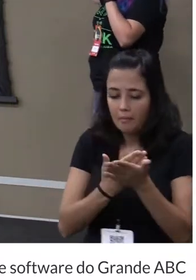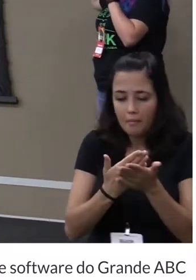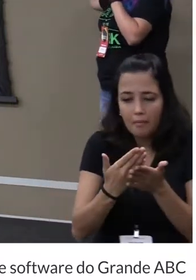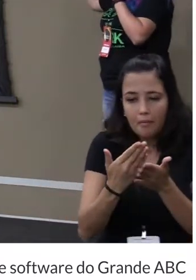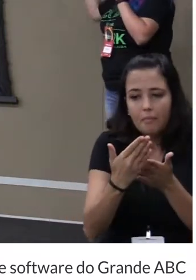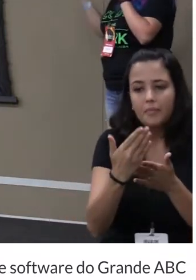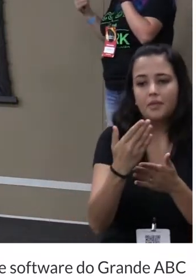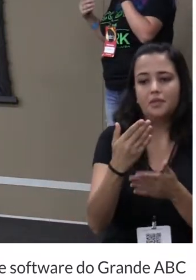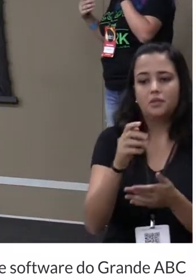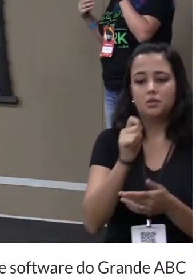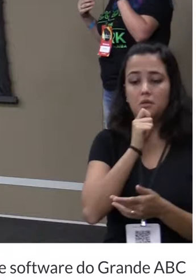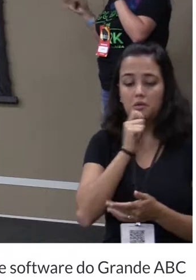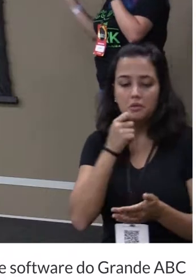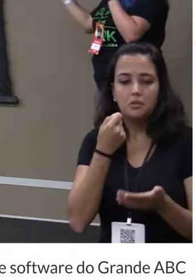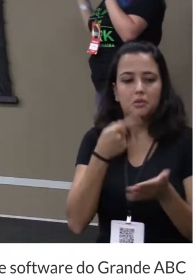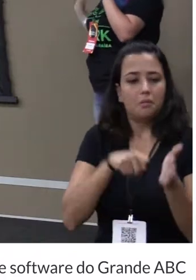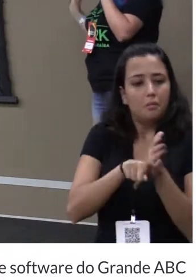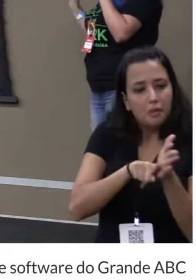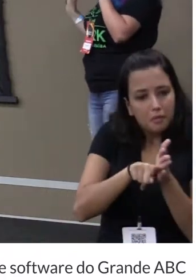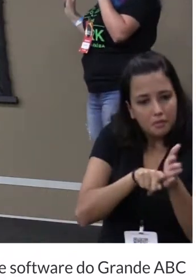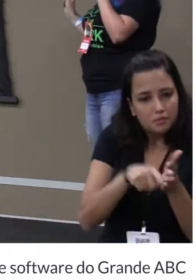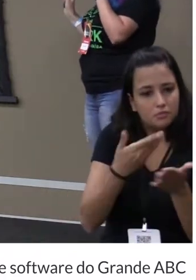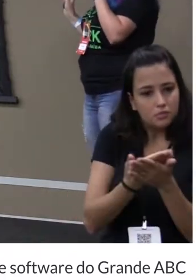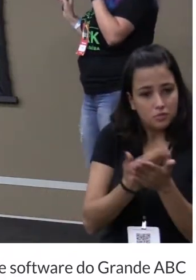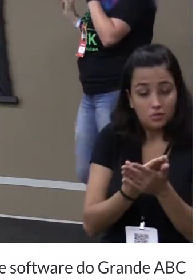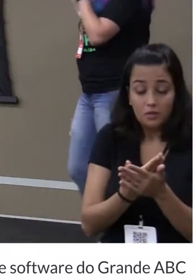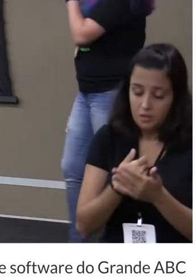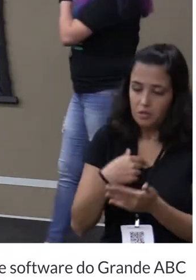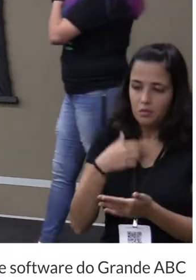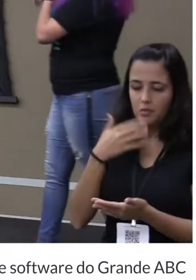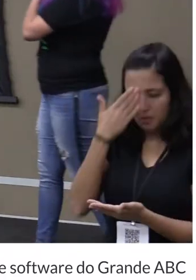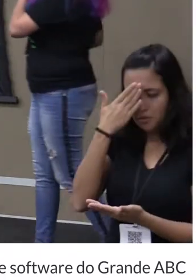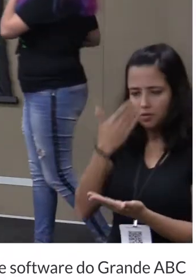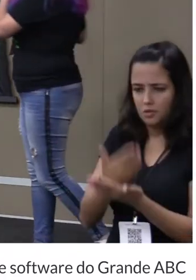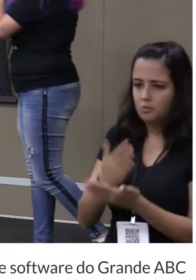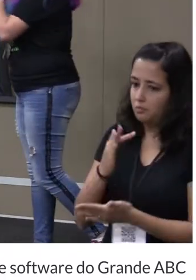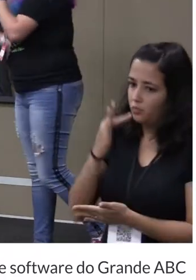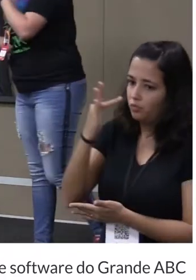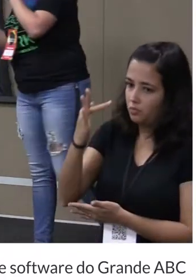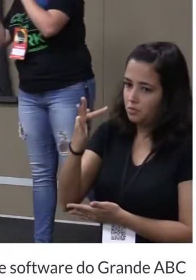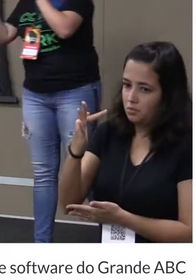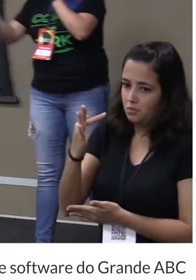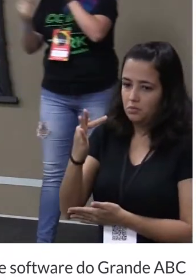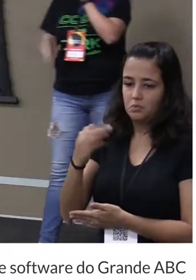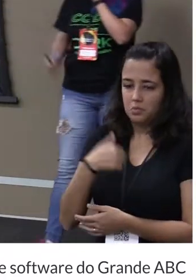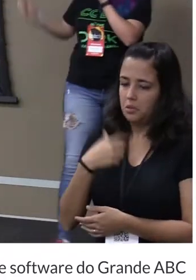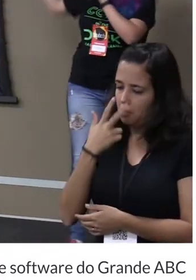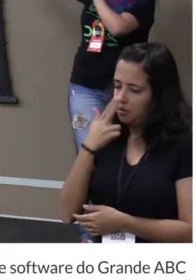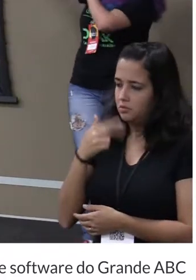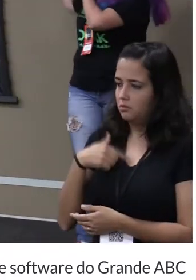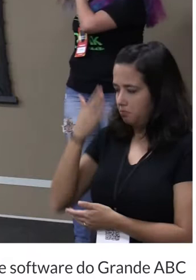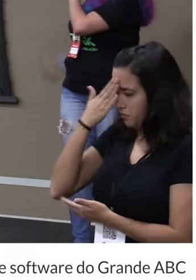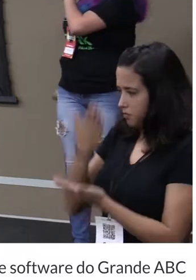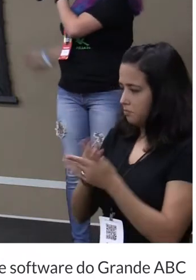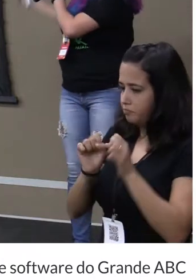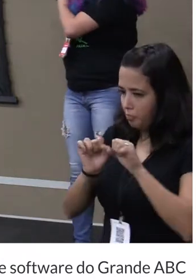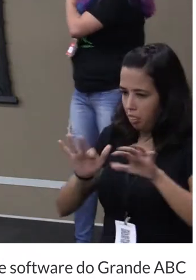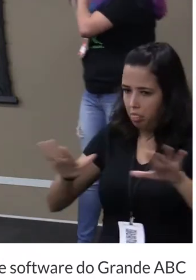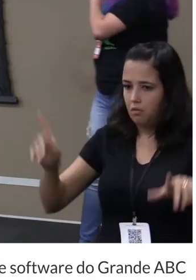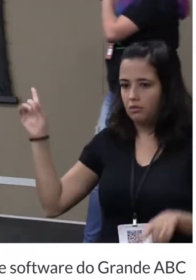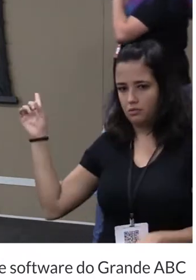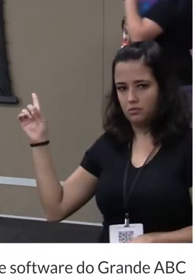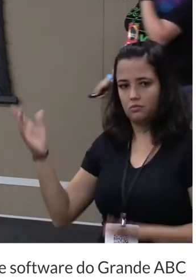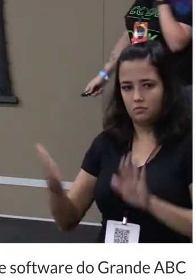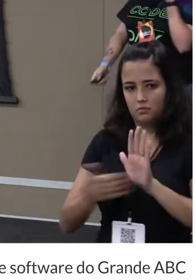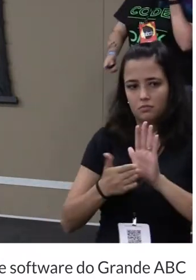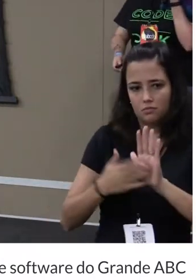A galera ainda está estudando, mas eu boto fé nesse cara. Esse é um cara que, assim, se tem alguém para botar fé, aqui. Nele,